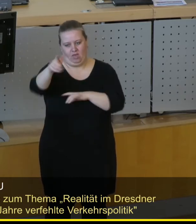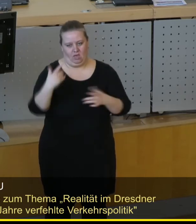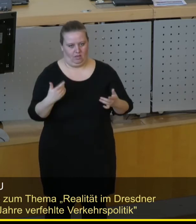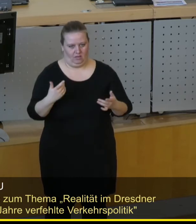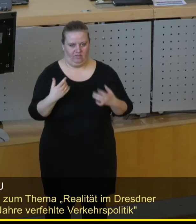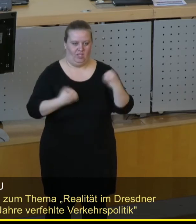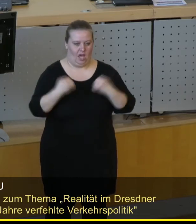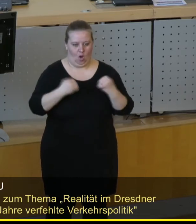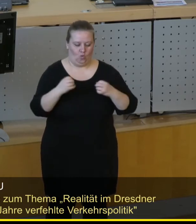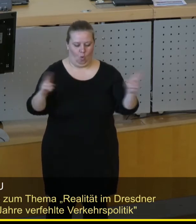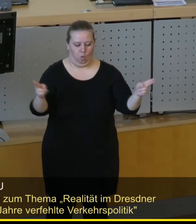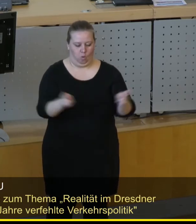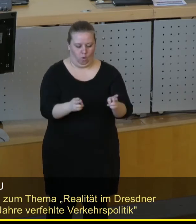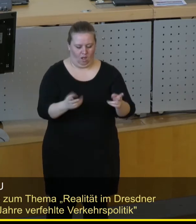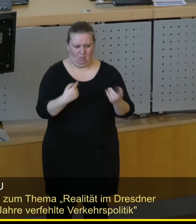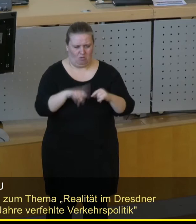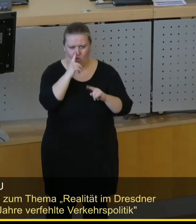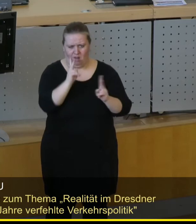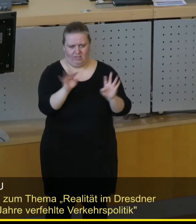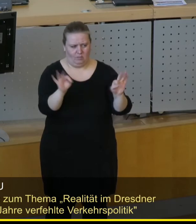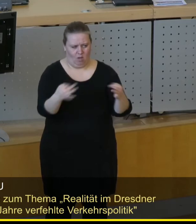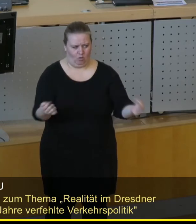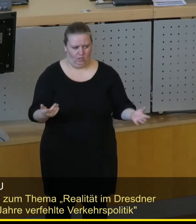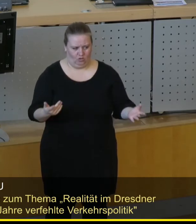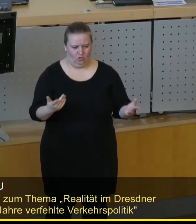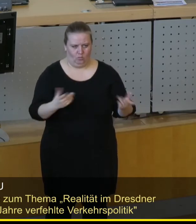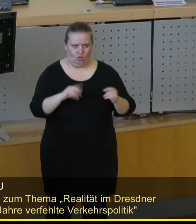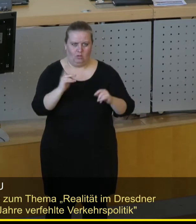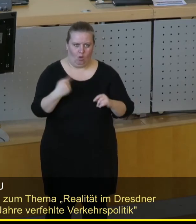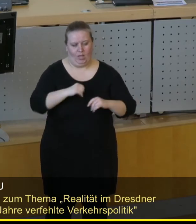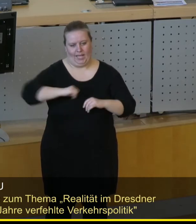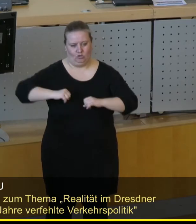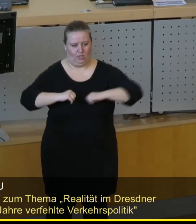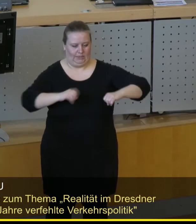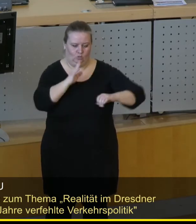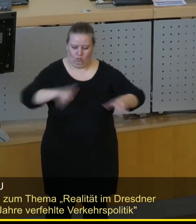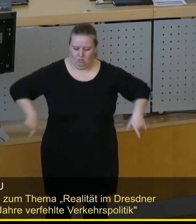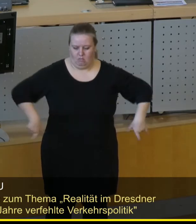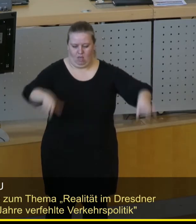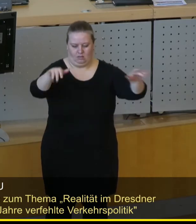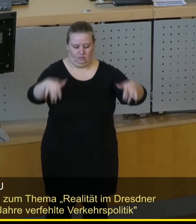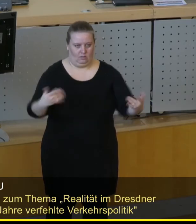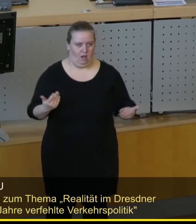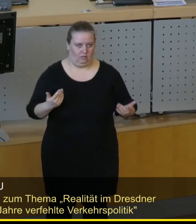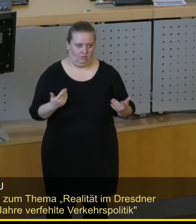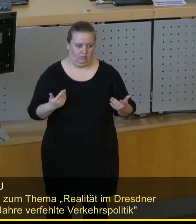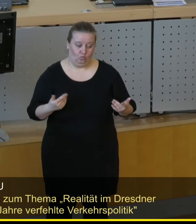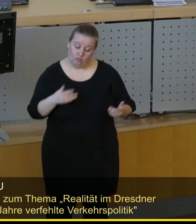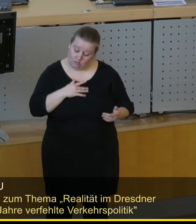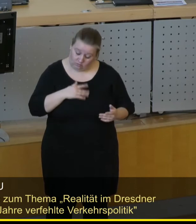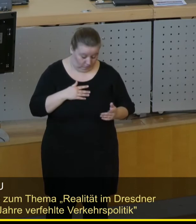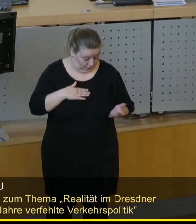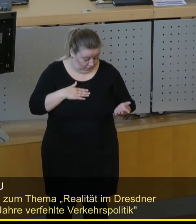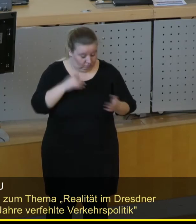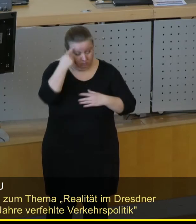Autoverkehr Platz wegzunehmen, obwohl es gar nicht nötig wäre, weil rechts und links genügend Platz da ist. Und das ist unser Credo, meine